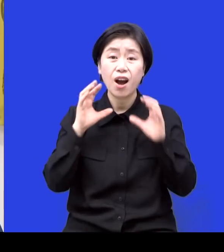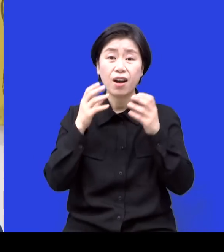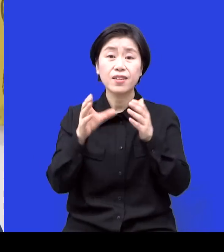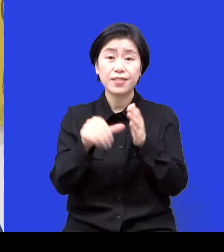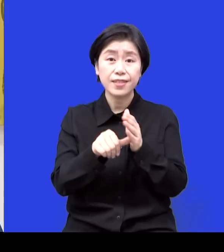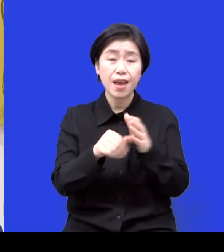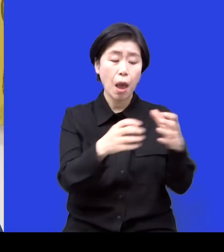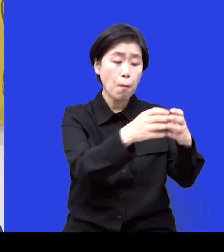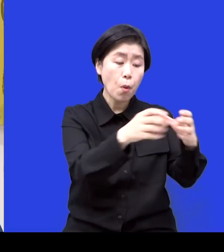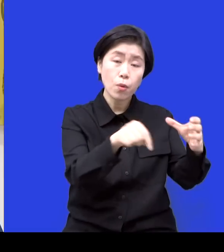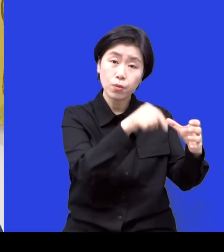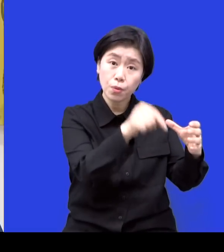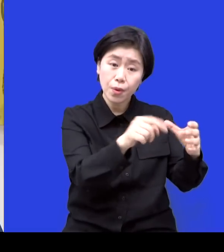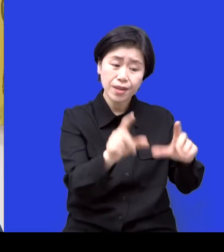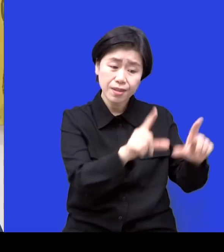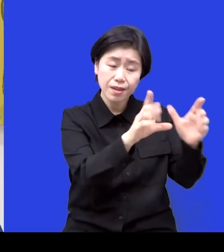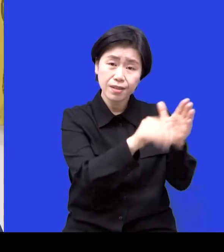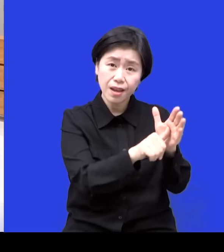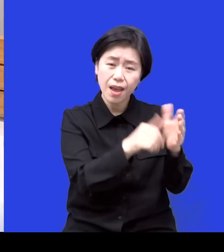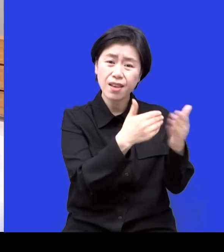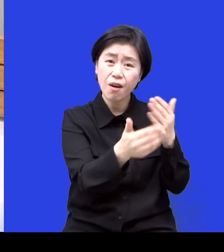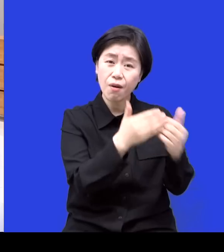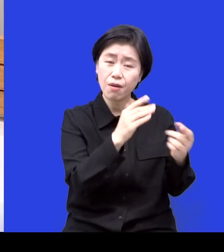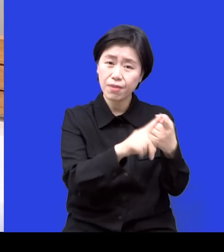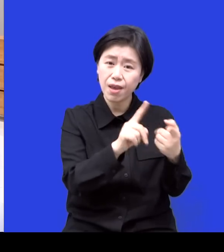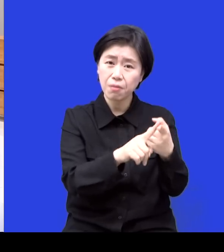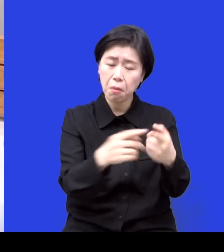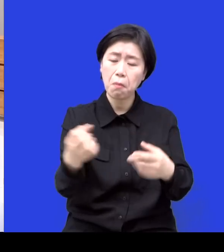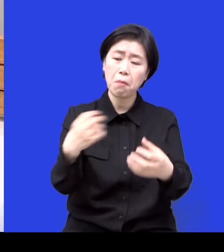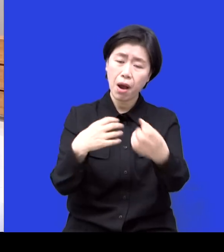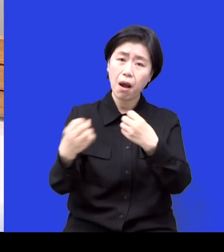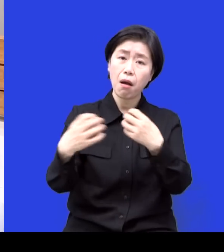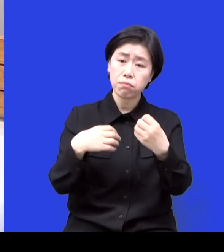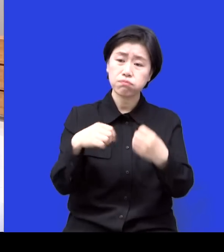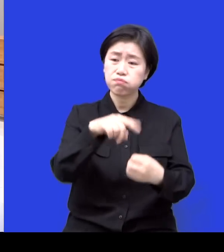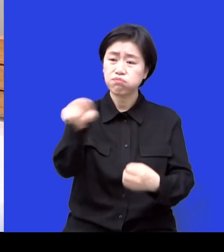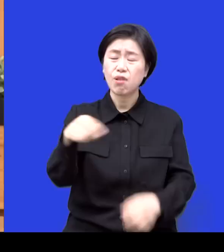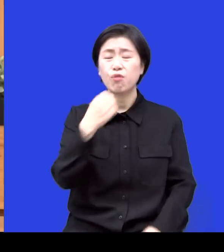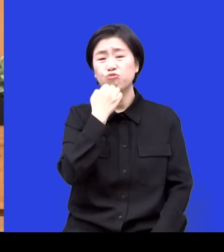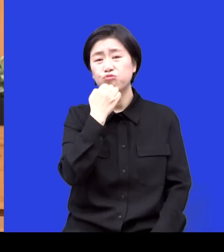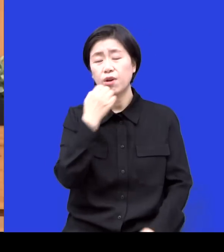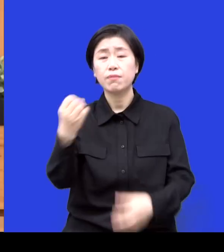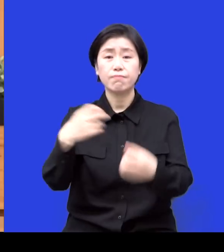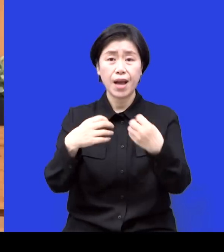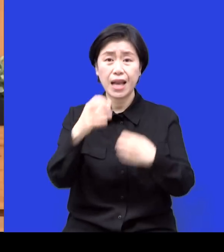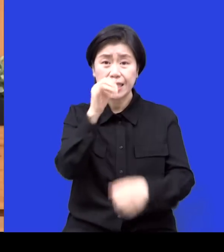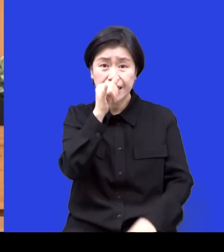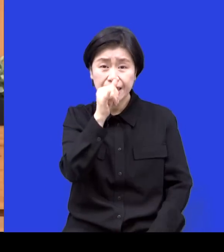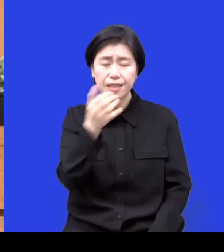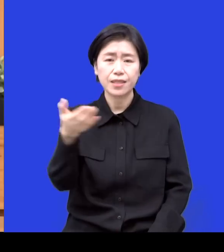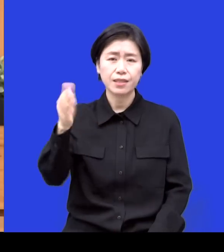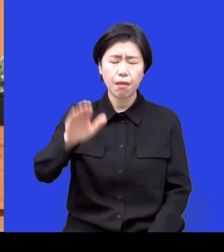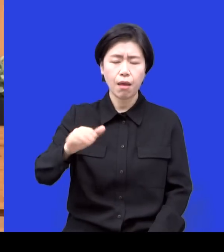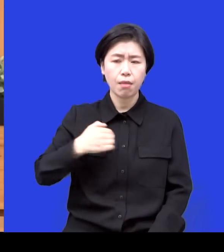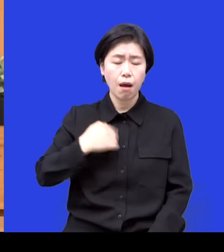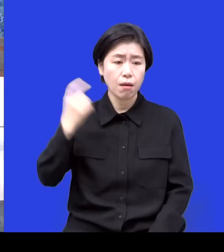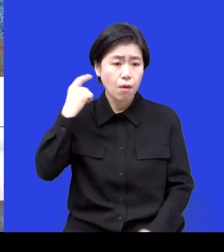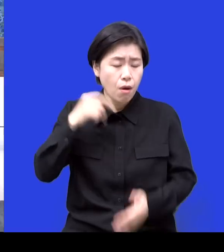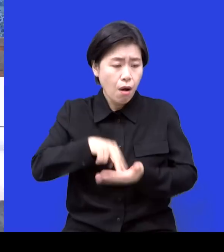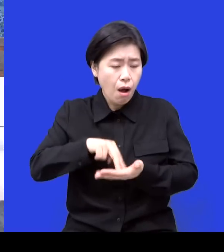얘기에요. 아이들은 네. 근데 이제 저희가 들으면 아마 들으시면은 또 이제 아이들이 있으니까 더 많이 감정이입이 되실 텐데 네. 아이들 반찬투정